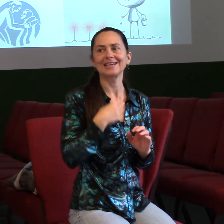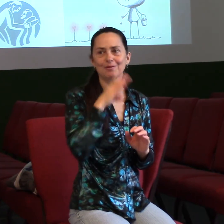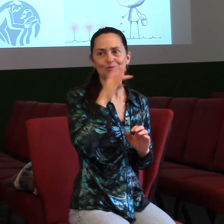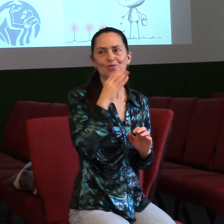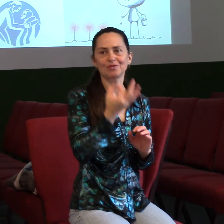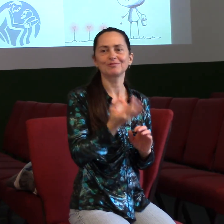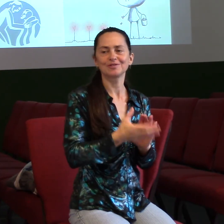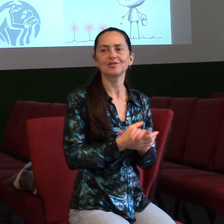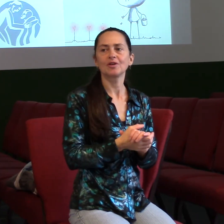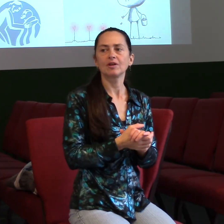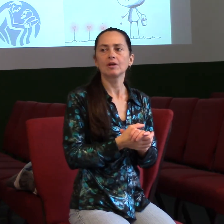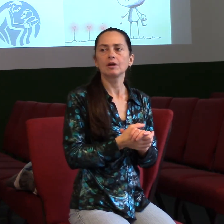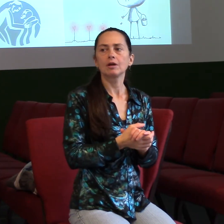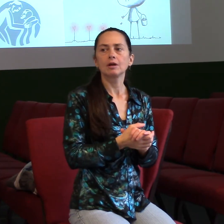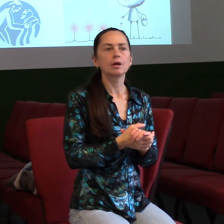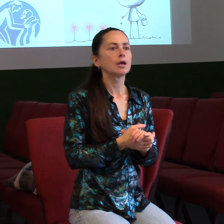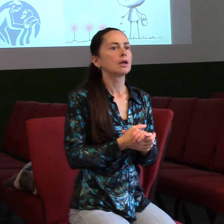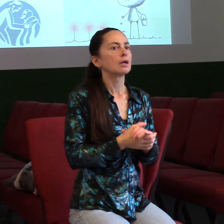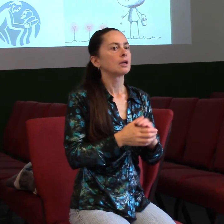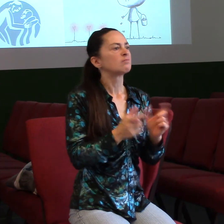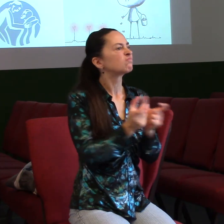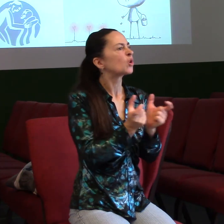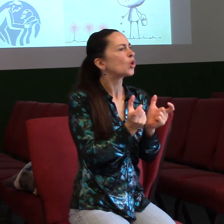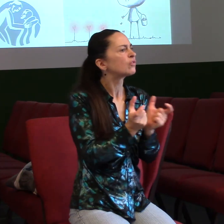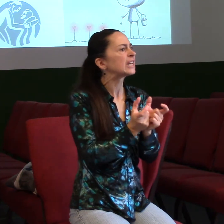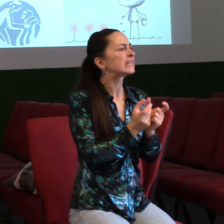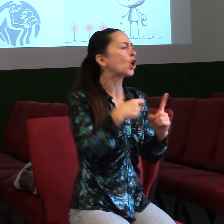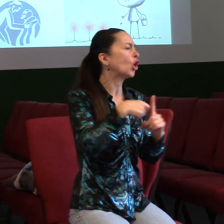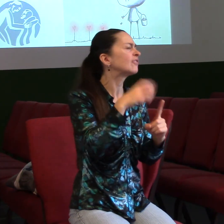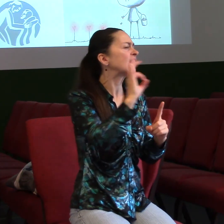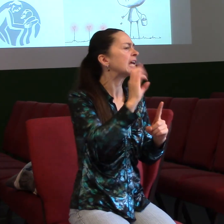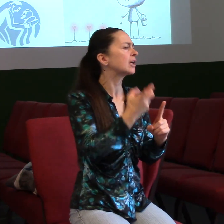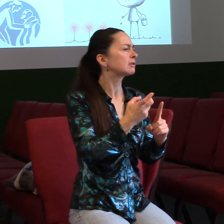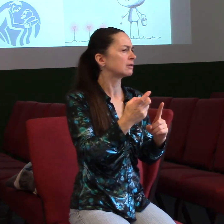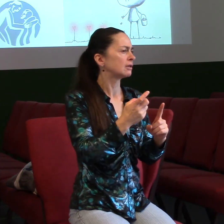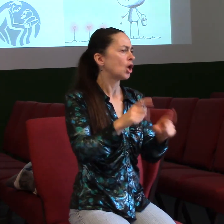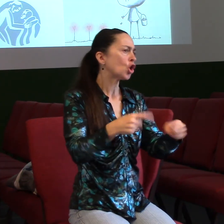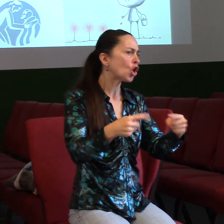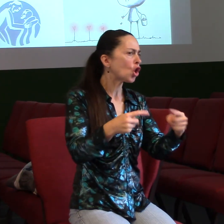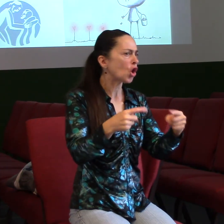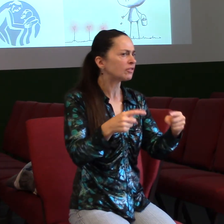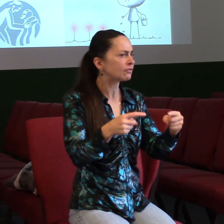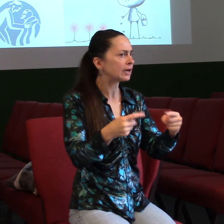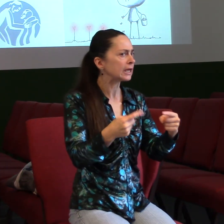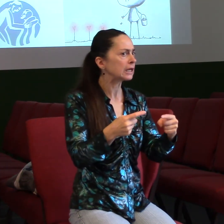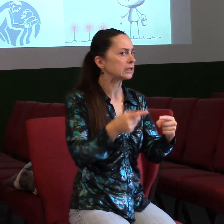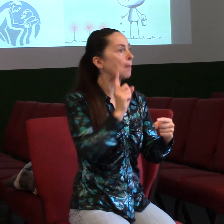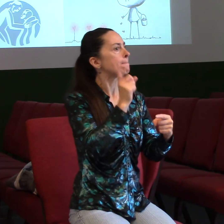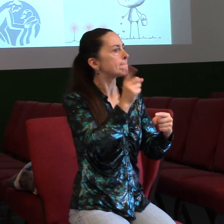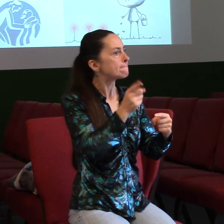A... Máme rychle řešit konflikty. A je tam varování. Vyřeš si svůj konflikt co nejdřív, jinak otevřeš dveře